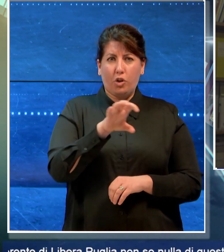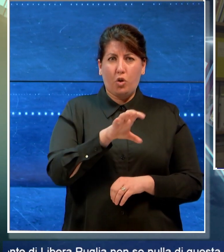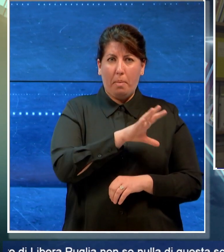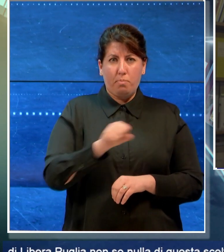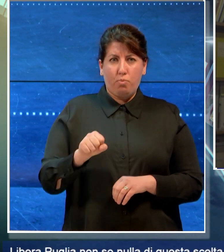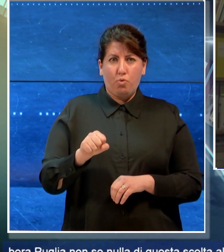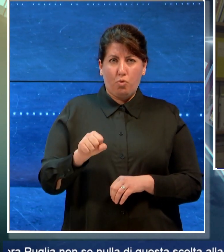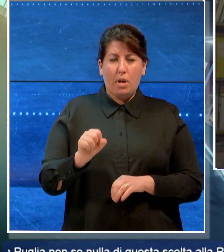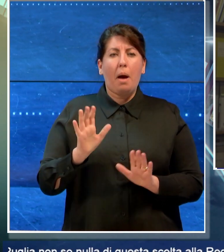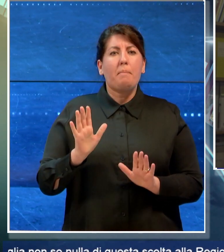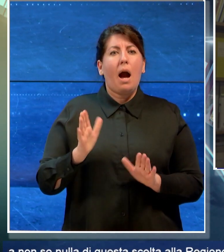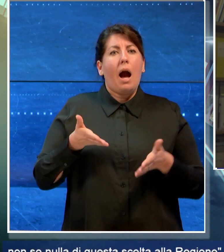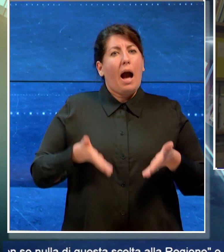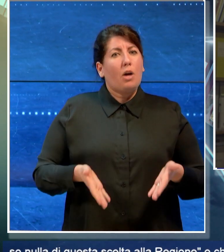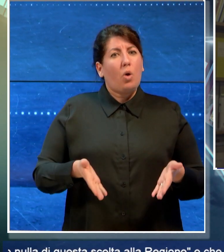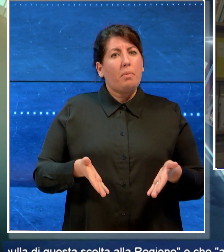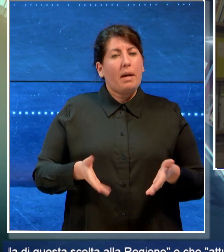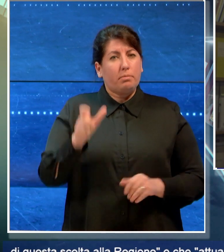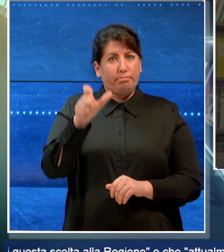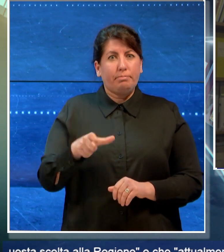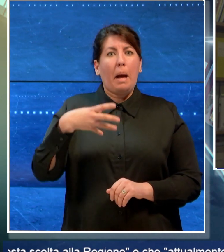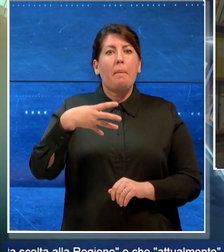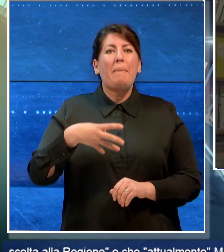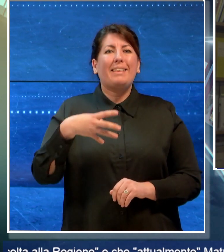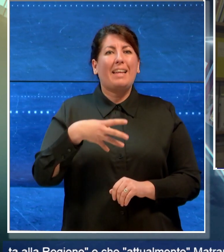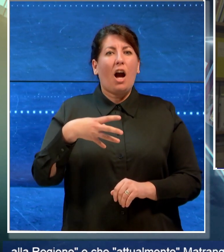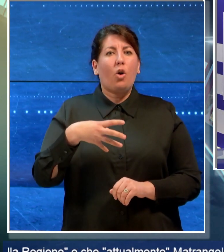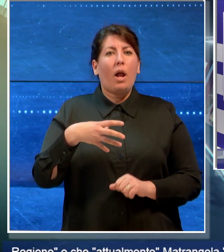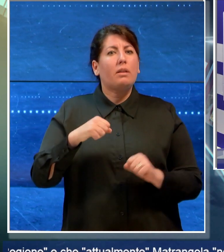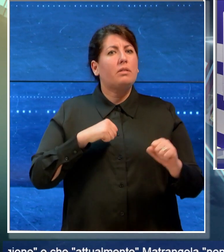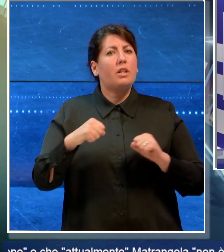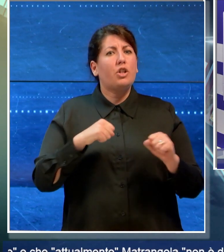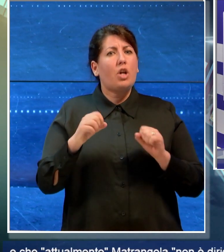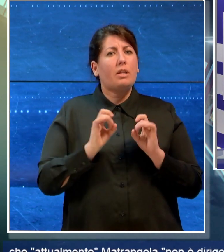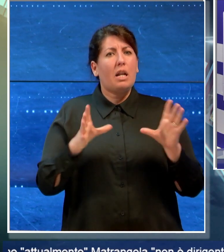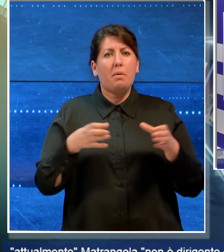attualmente Matrangola non è dirigente di Libera.